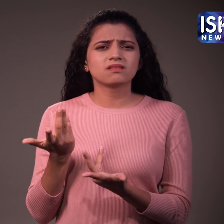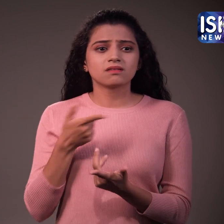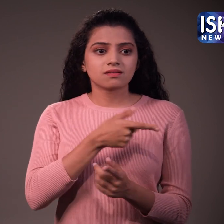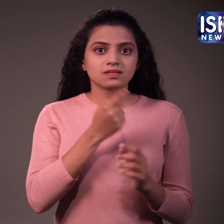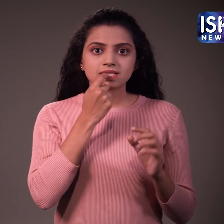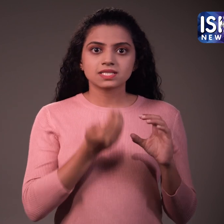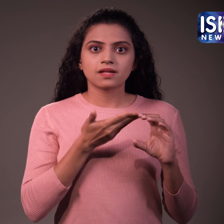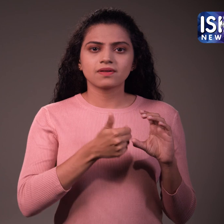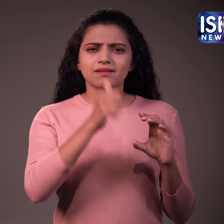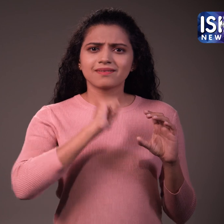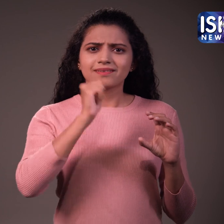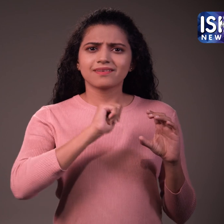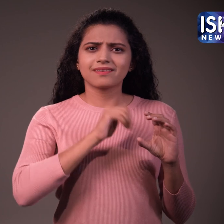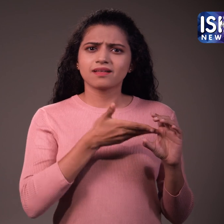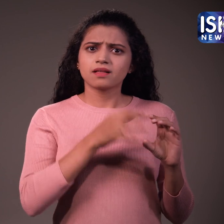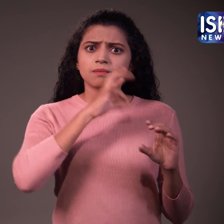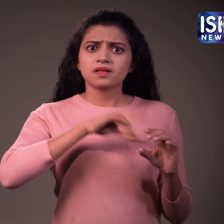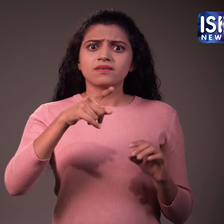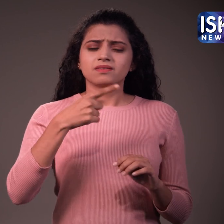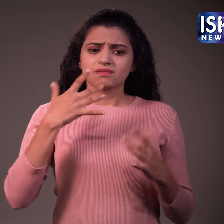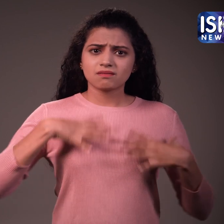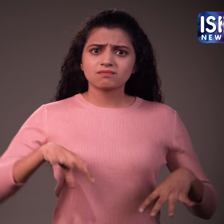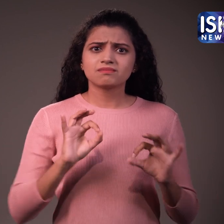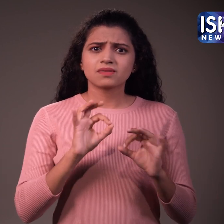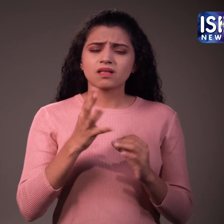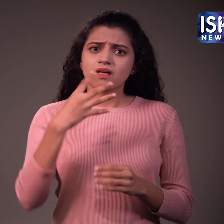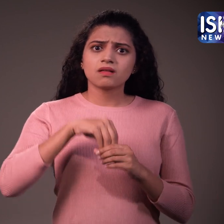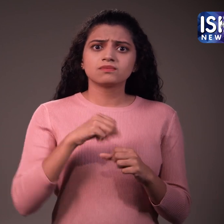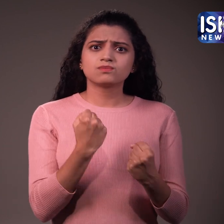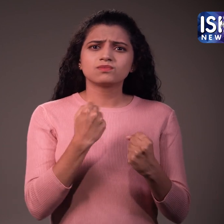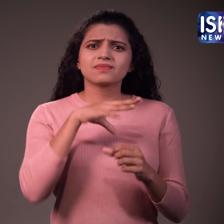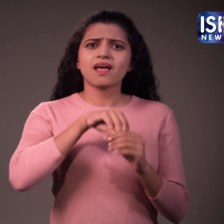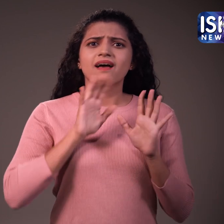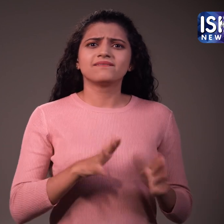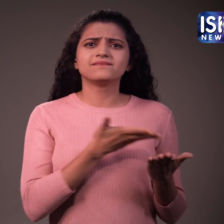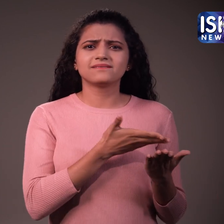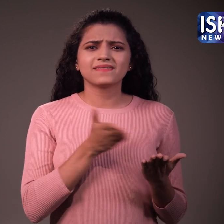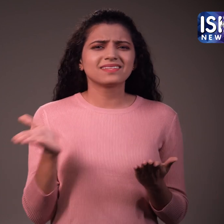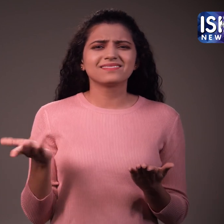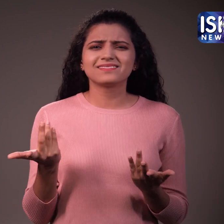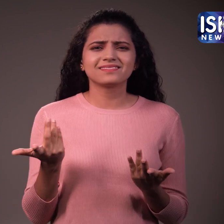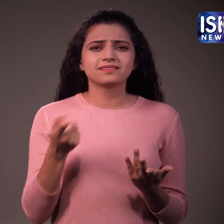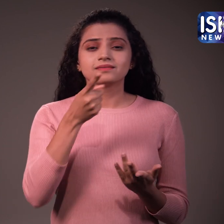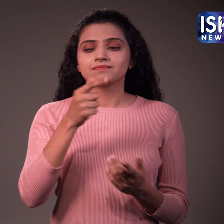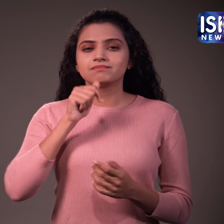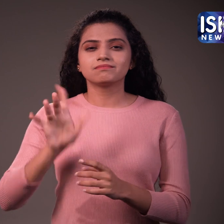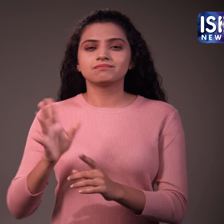चान्दी का गिलास स्वास्त के लिए अच्छा होता है जबकि कागस के कप से कोई